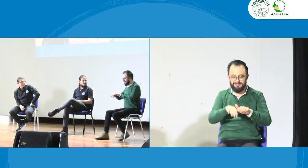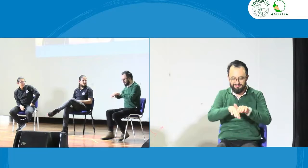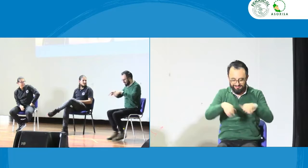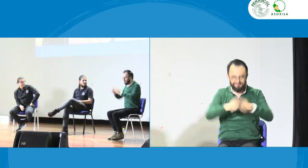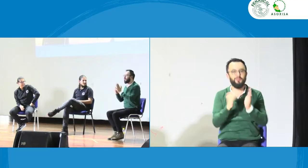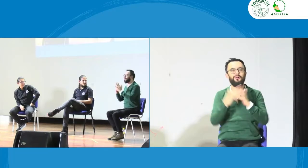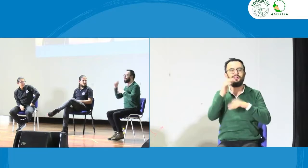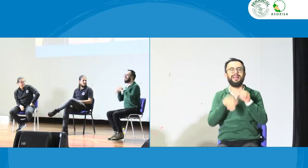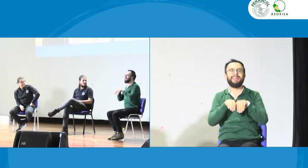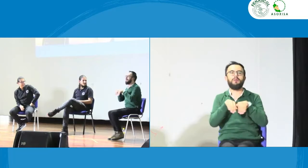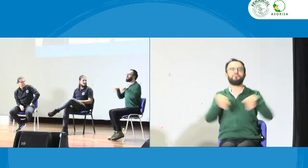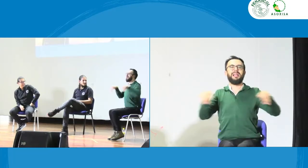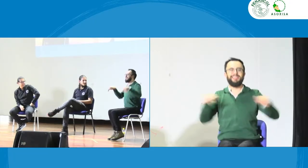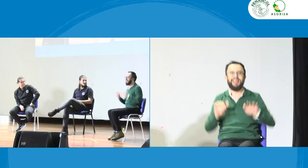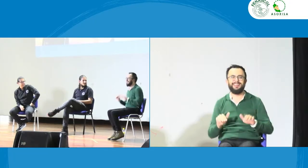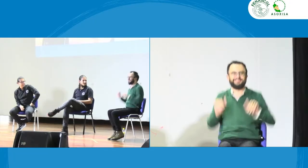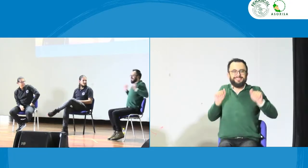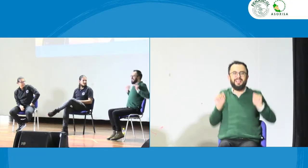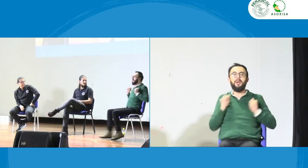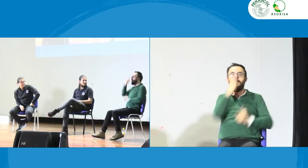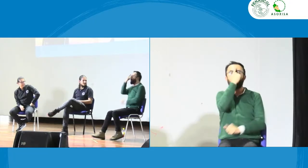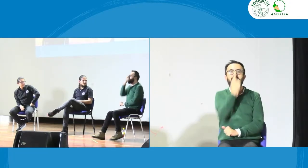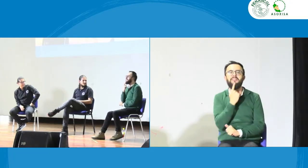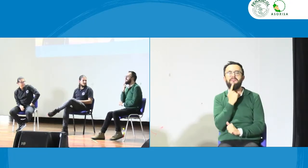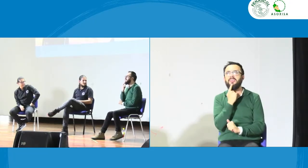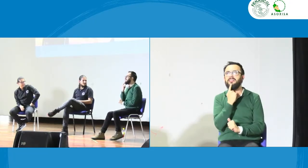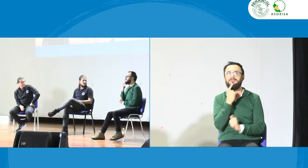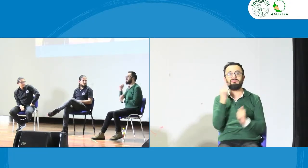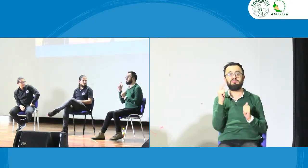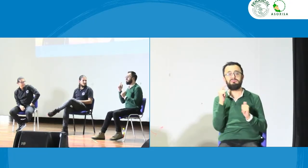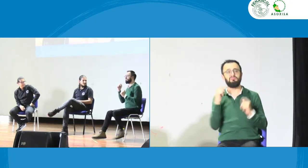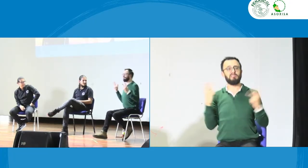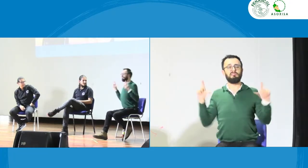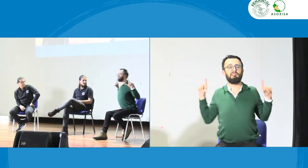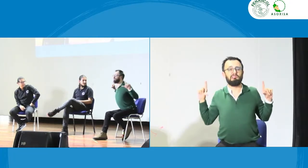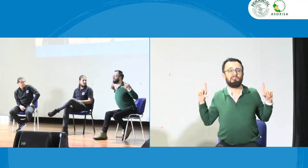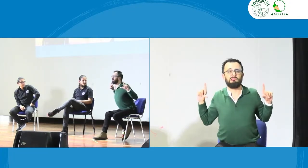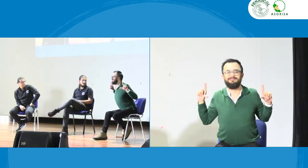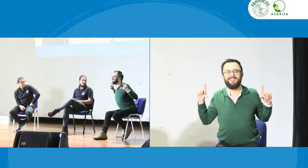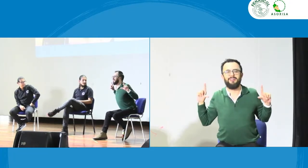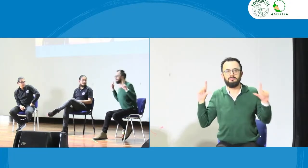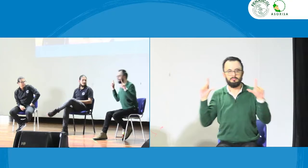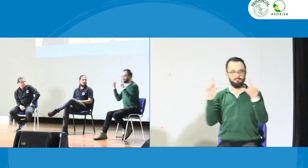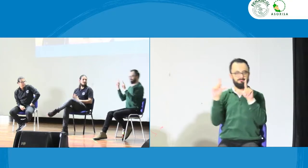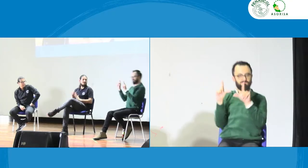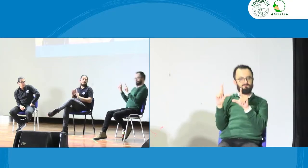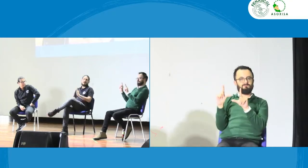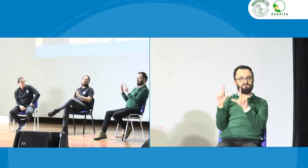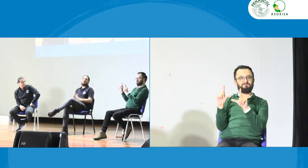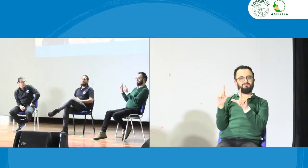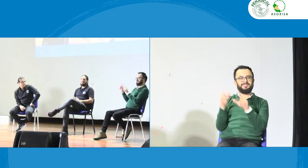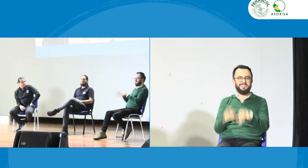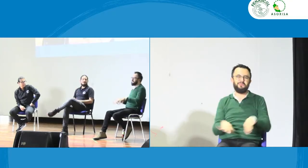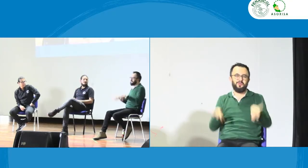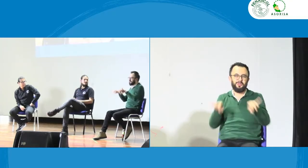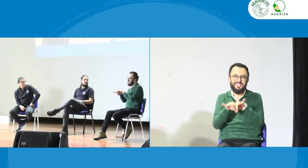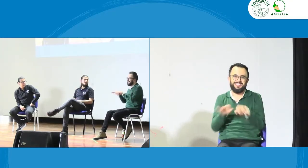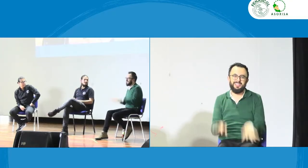espacio a la persona sorda saber cuál es su límite cuál es su espacio está en un espacio neutral y que debe